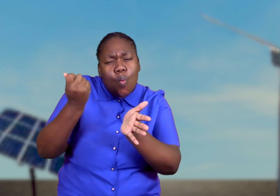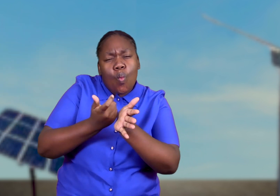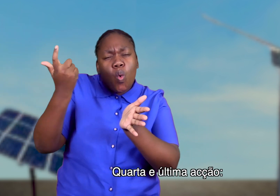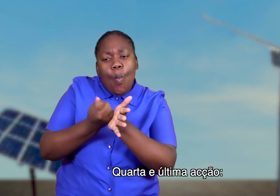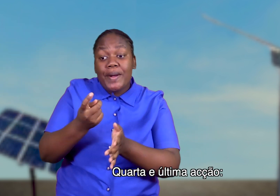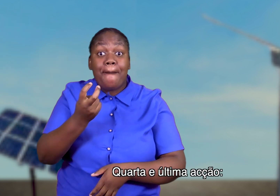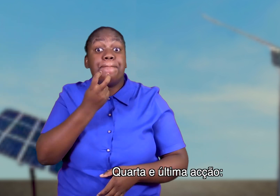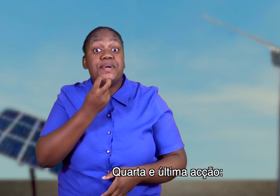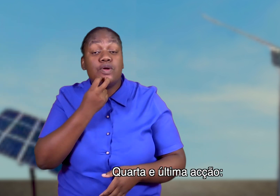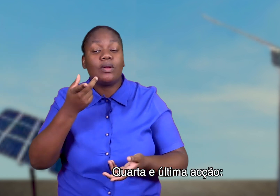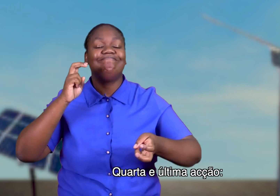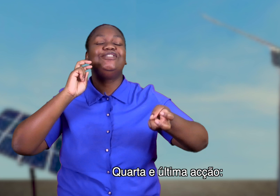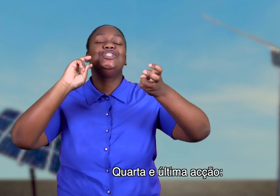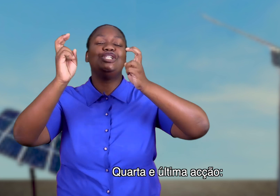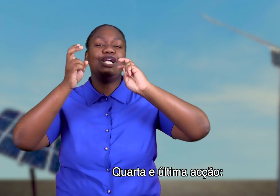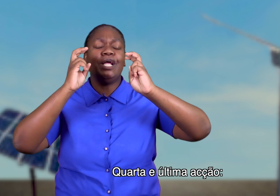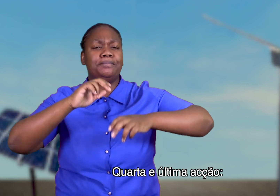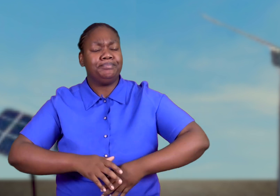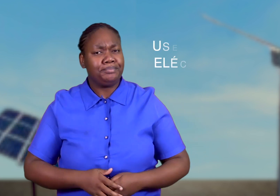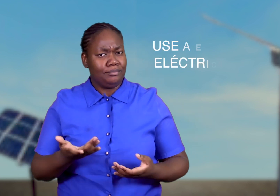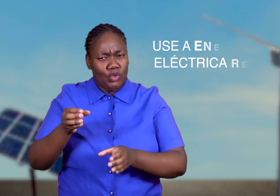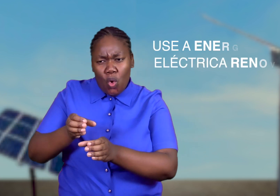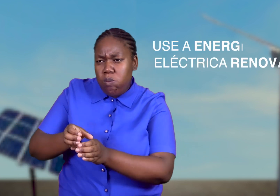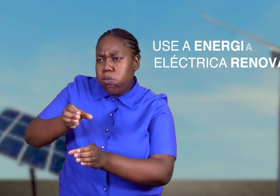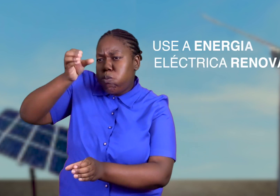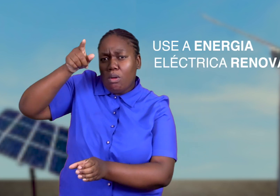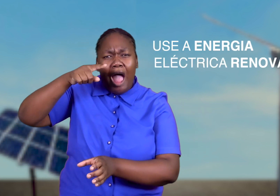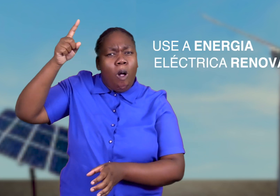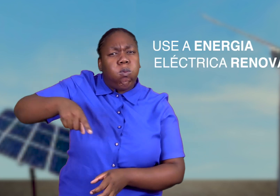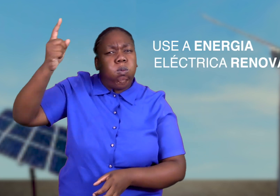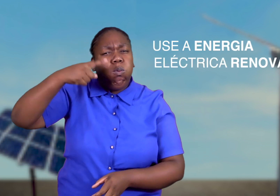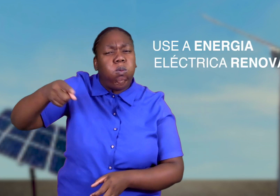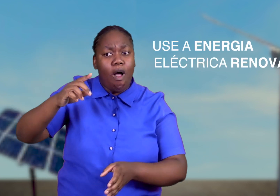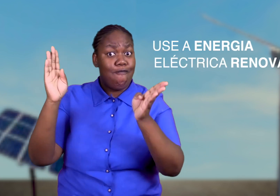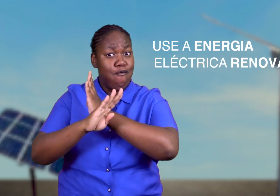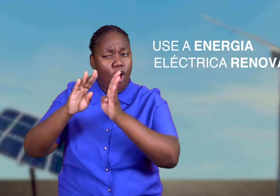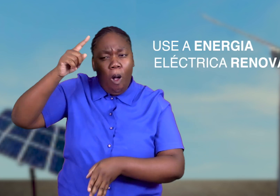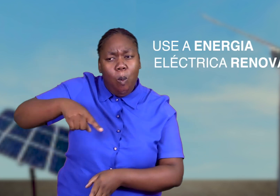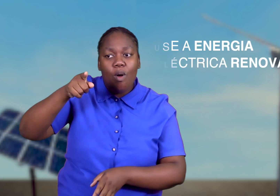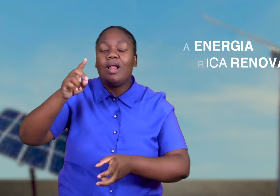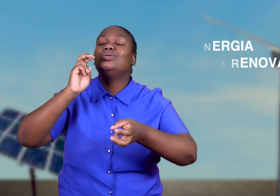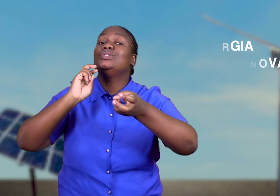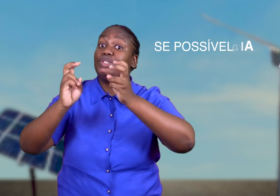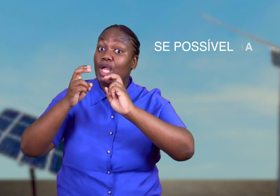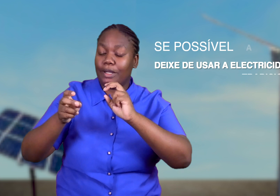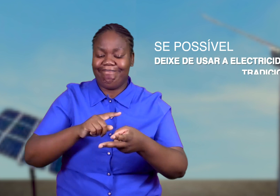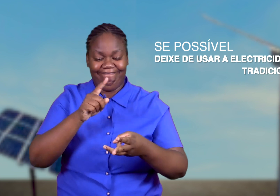Quarta e última ação Faça o uso de energia elétrica renovável Se possível,